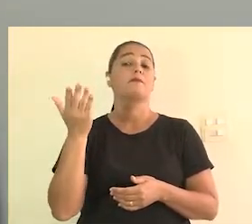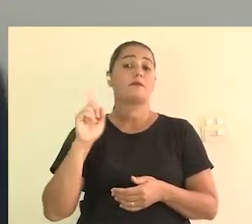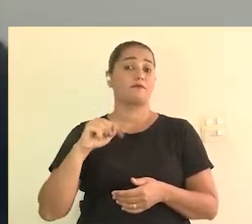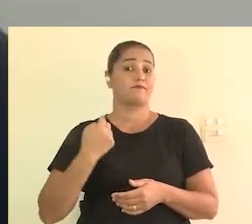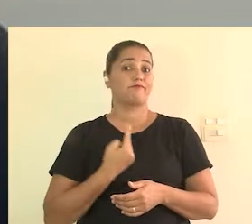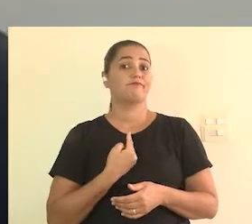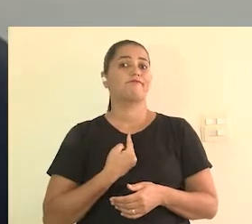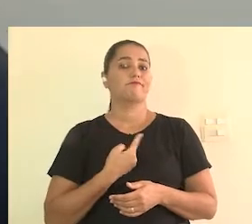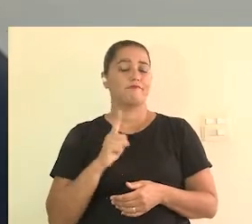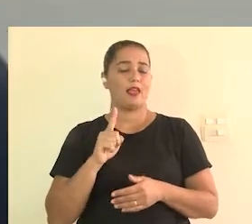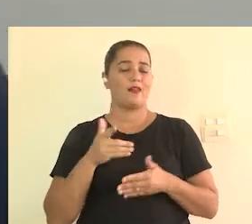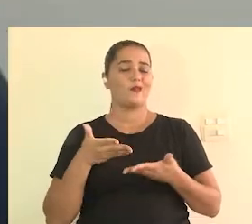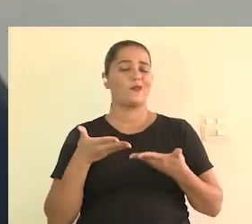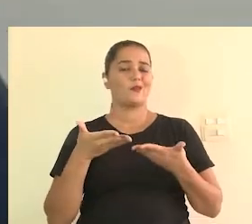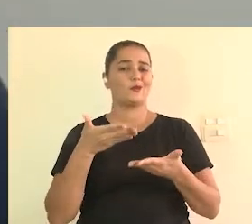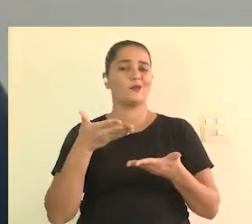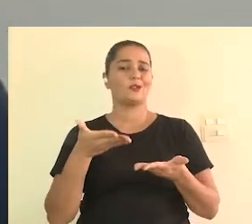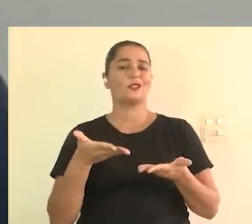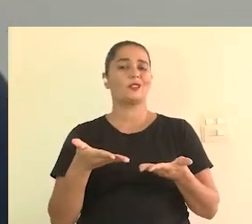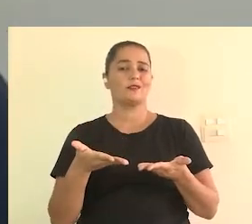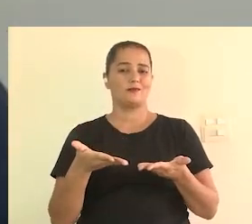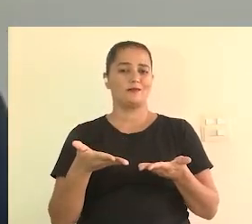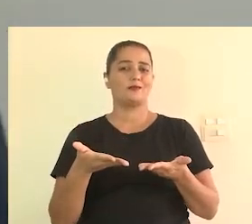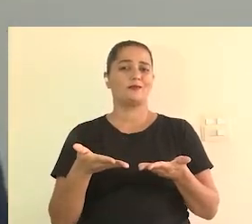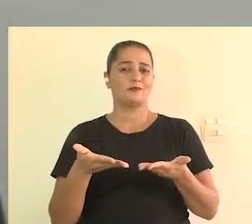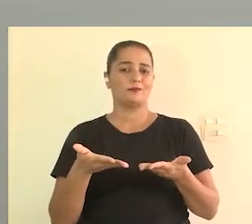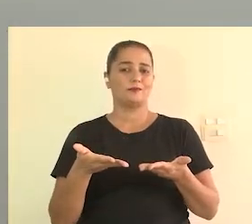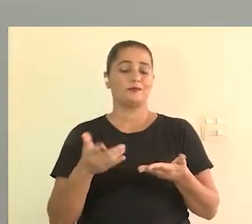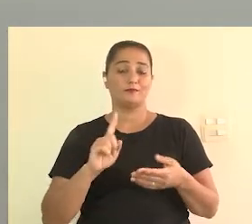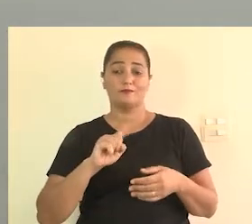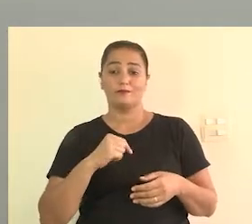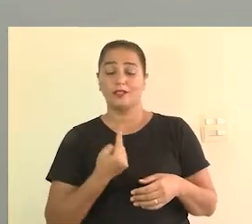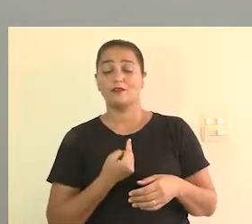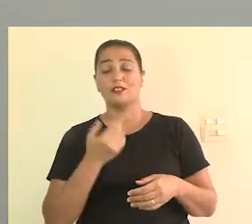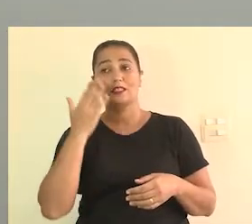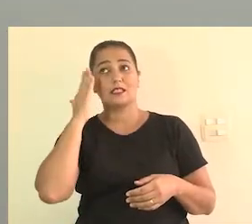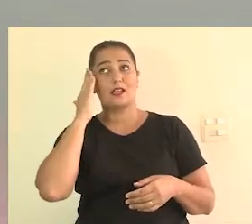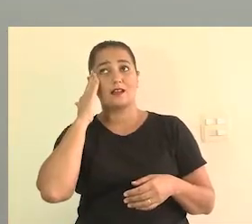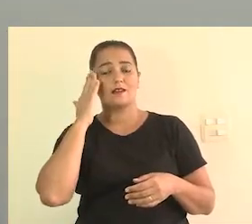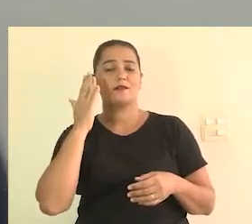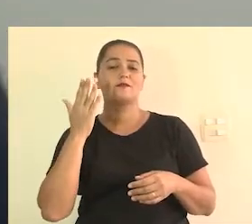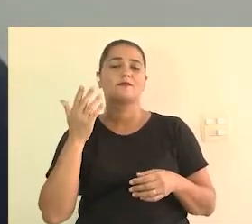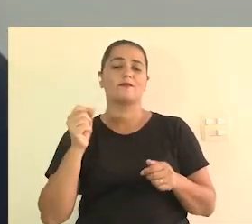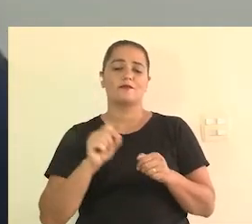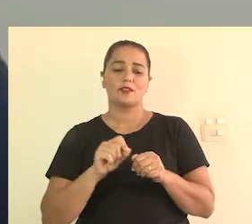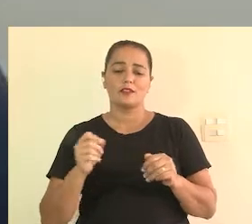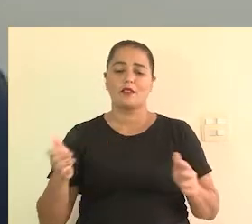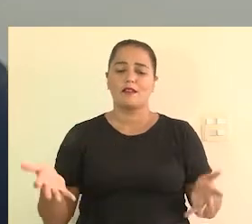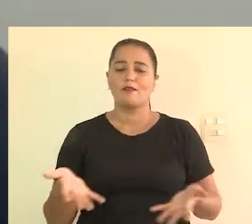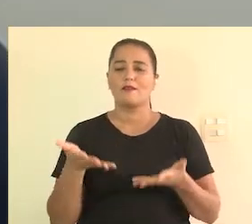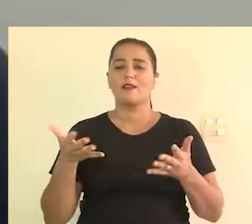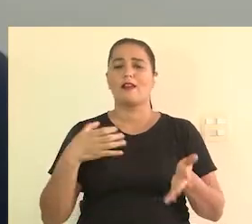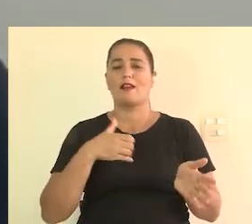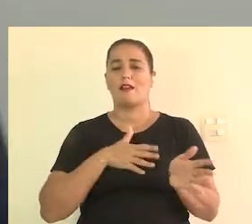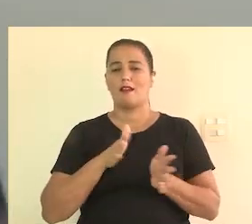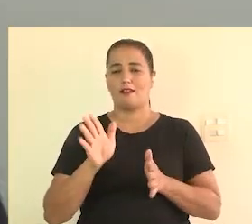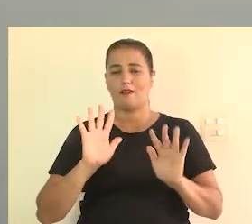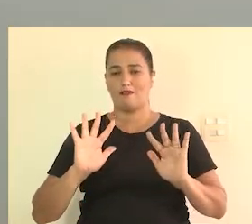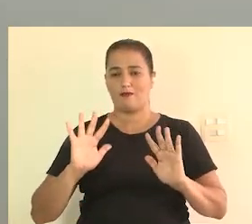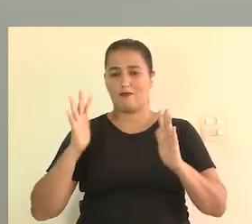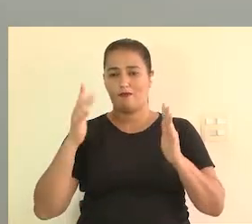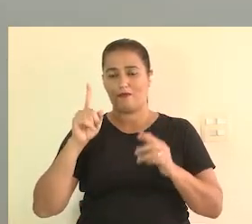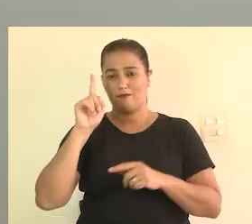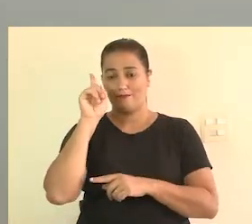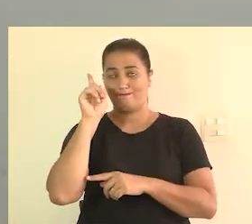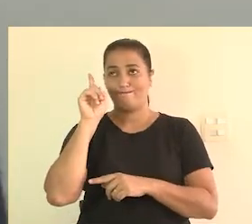que é um serviço, a gente sabe que promover eventos acessíveis tem sido uma